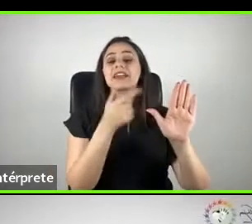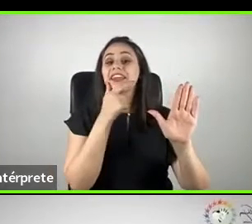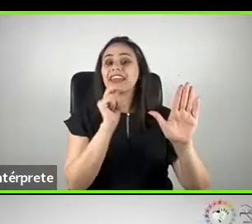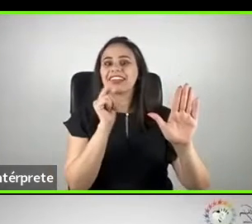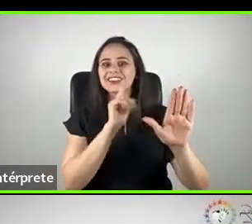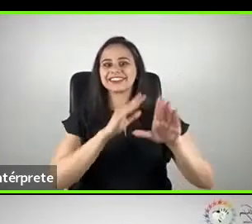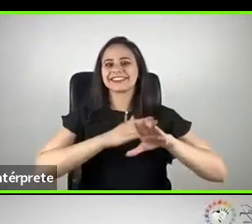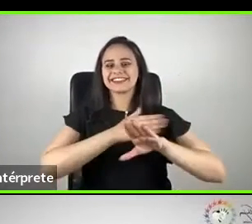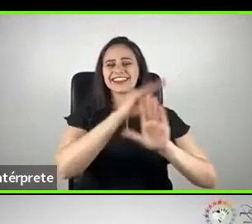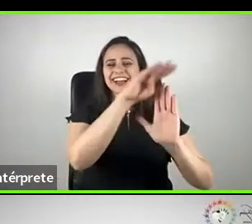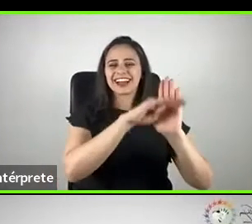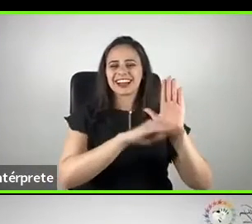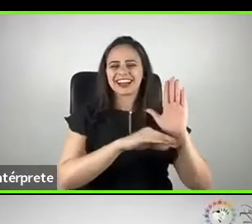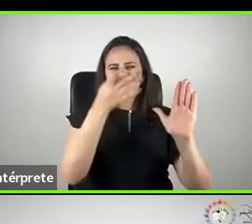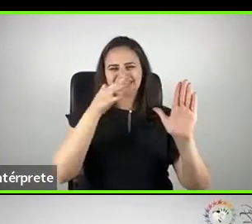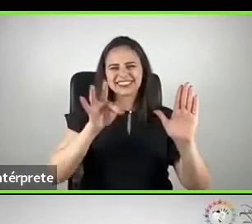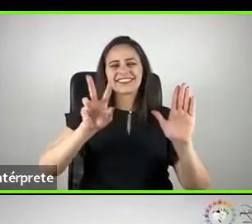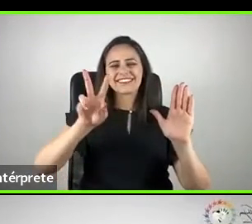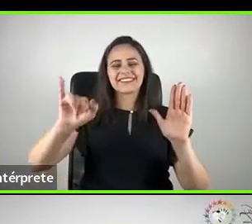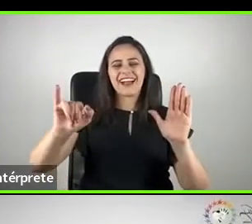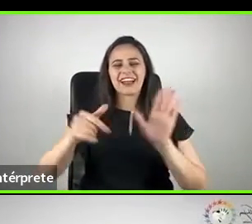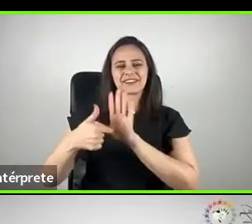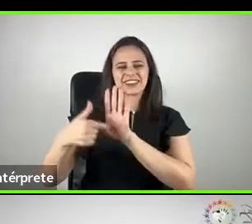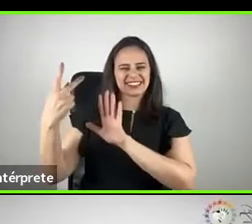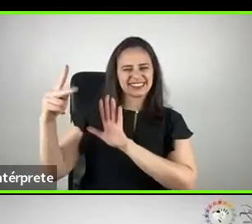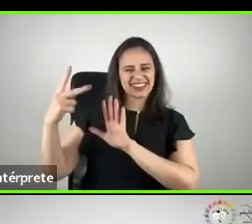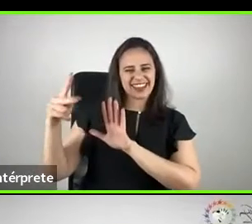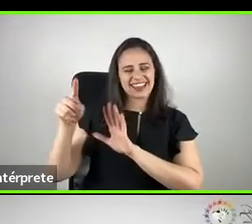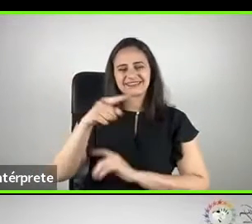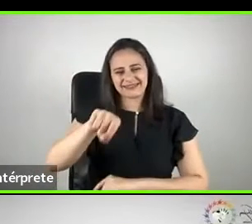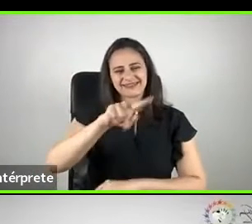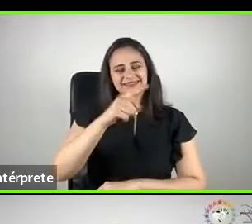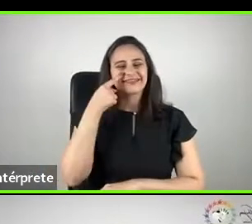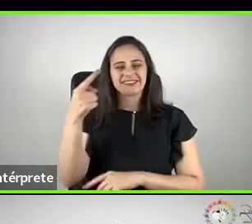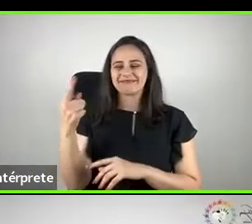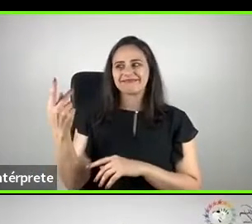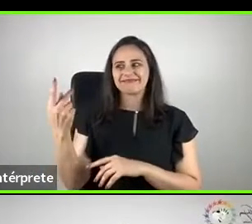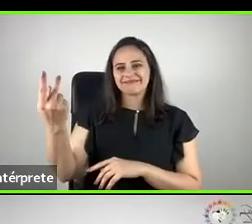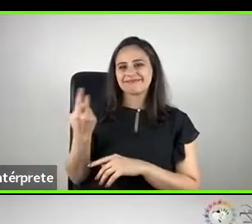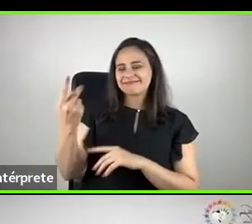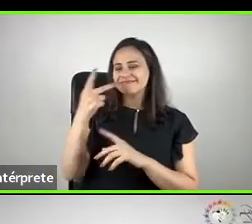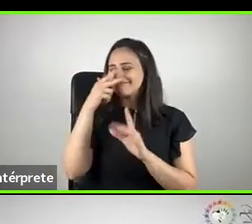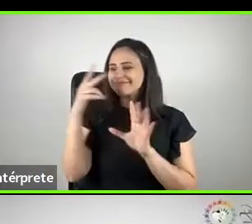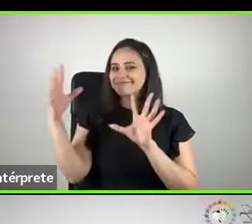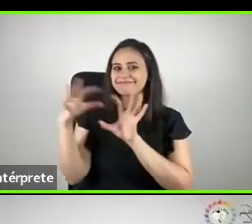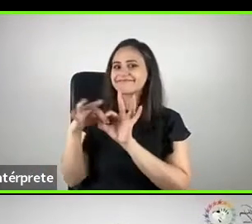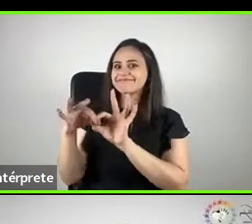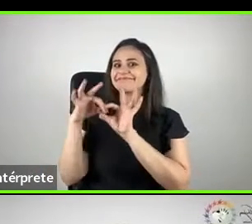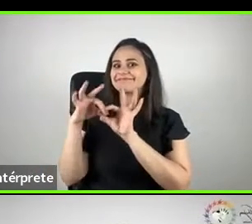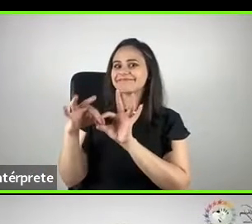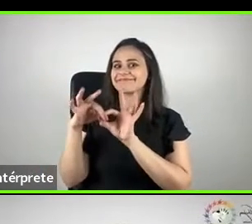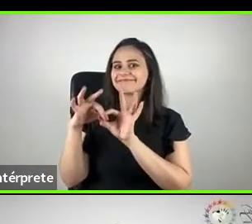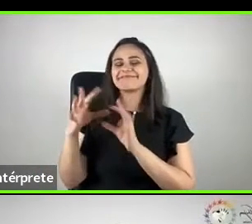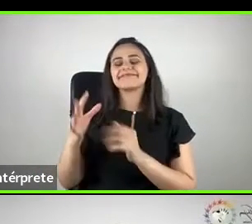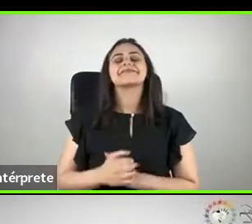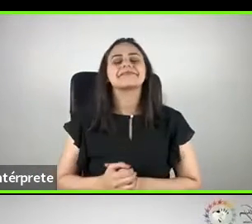ele vai se apresentar, vocês vão ver como as nossas conexões são fortes desde a base. Mas, enfim,